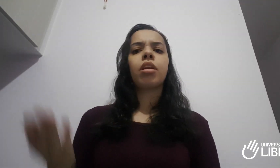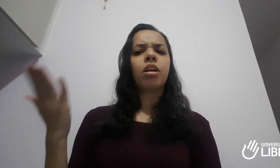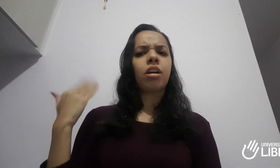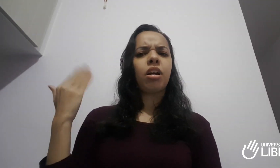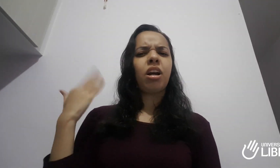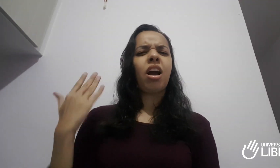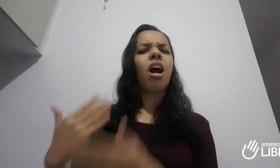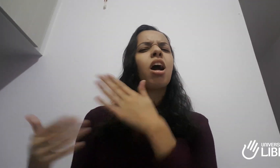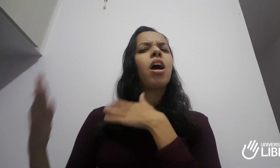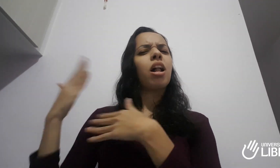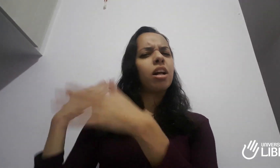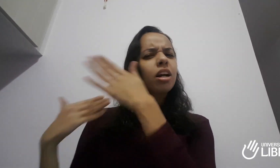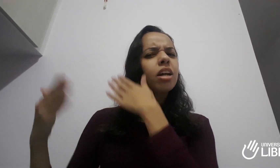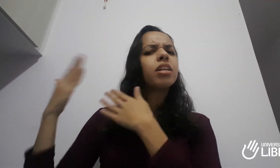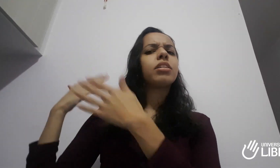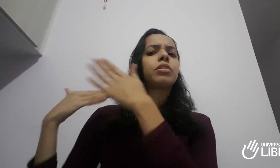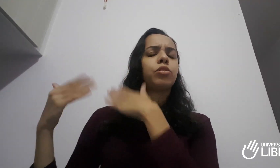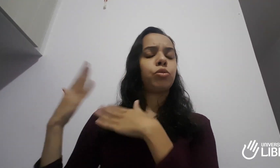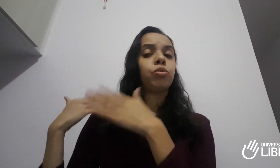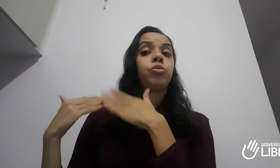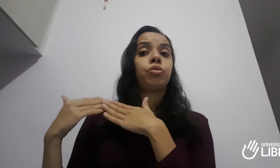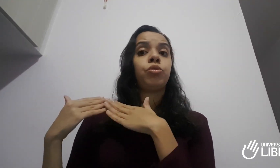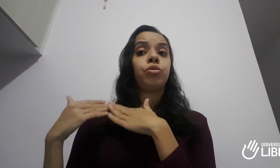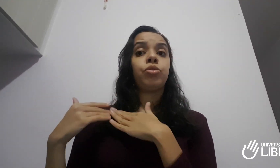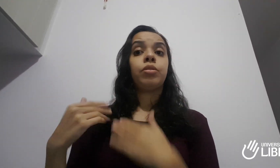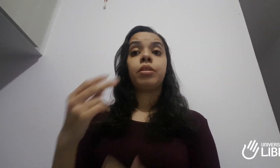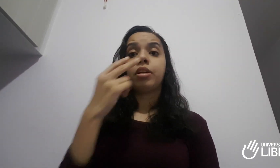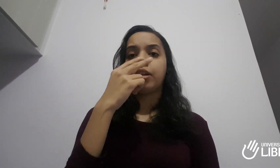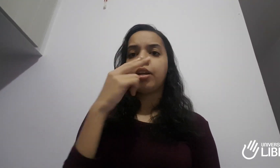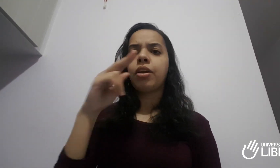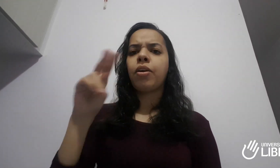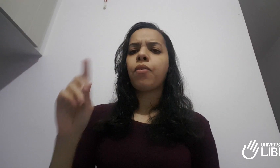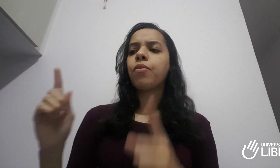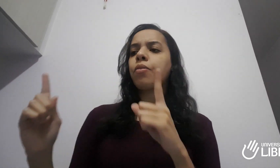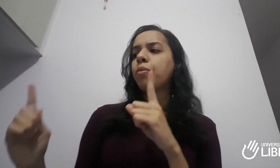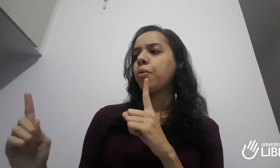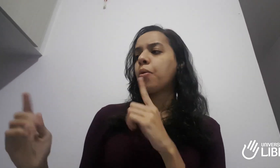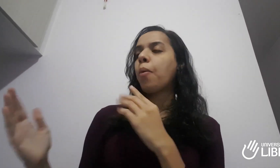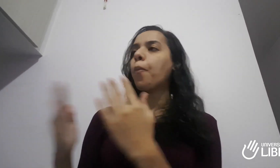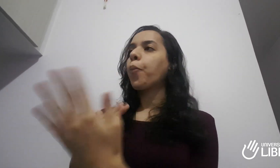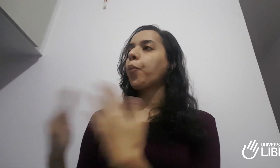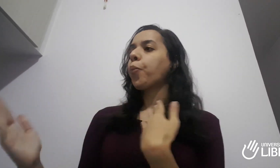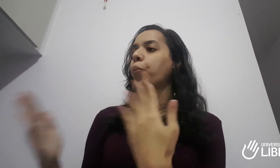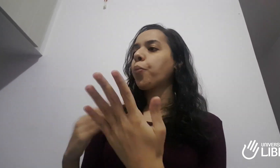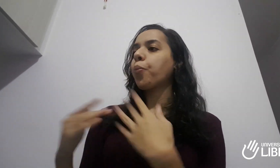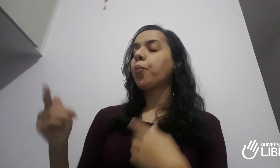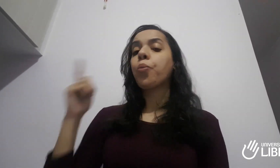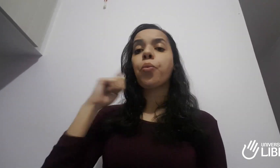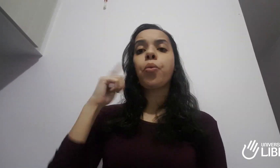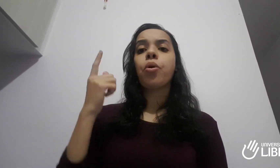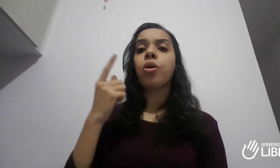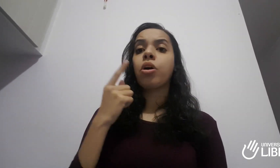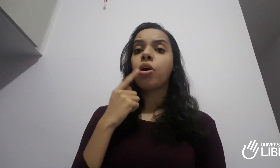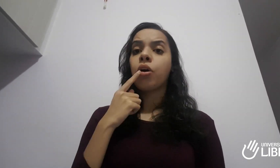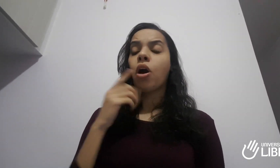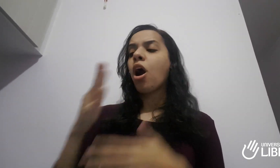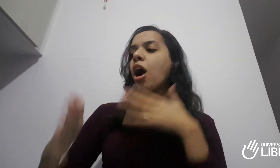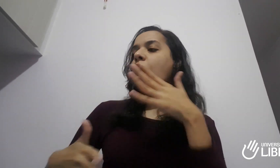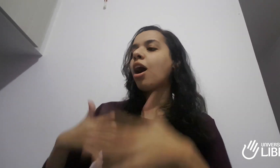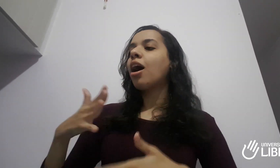E há um tempo atrás eu tinha muita vontade de aprender a Libras porque eu vi os surdos conversando